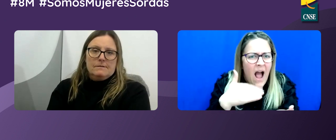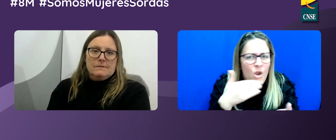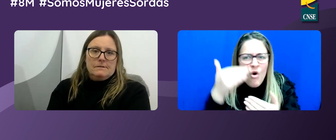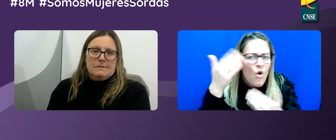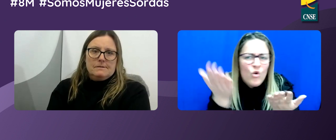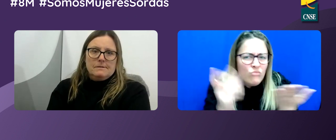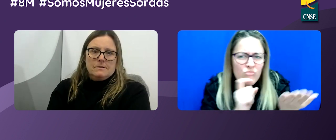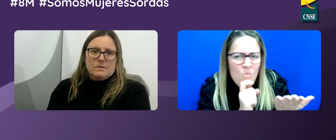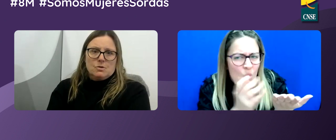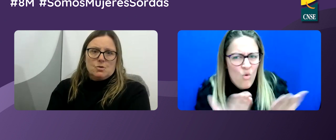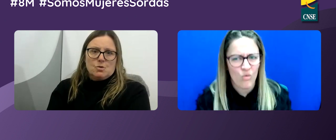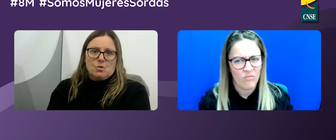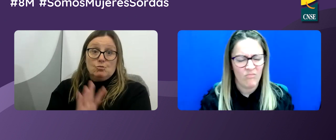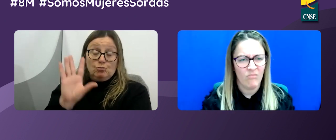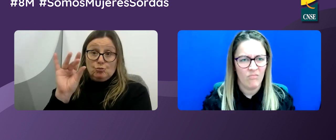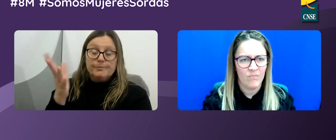ves su situación?